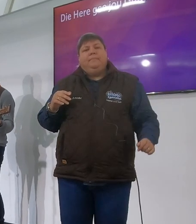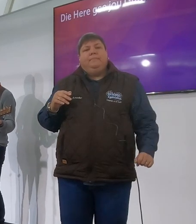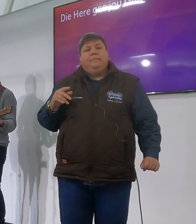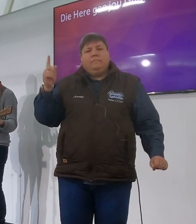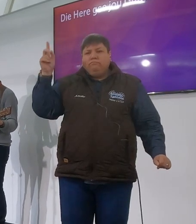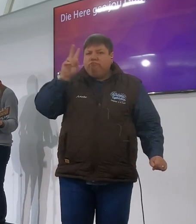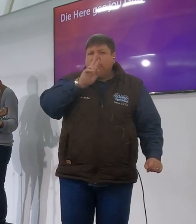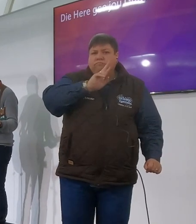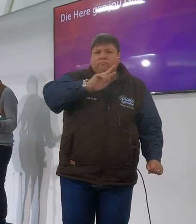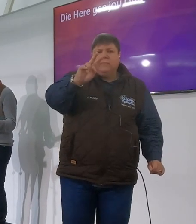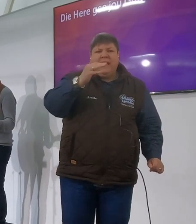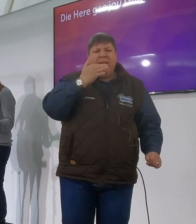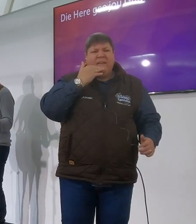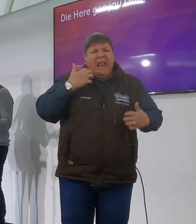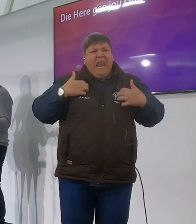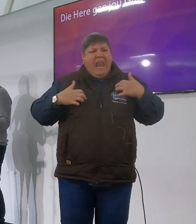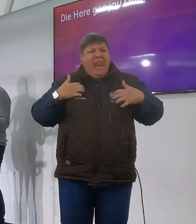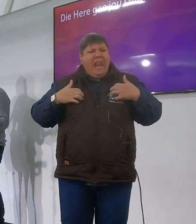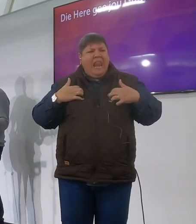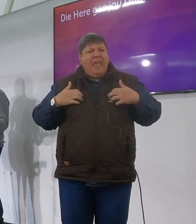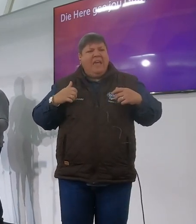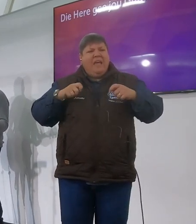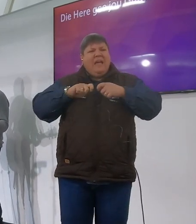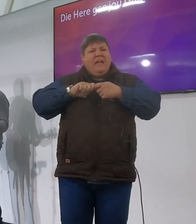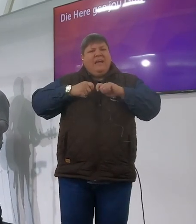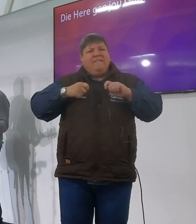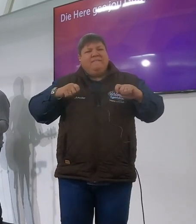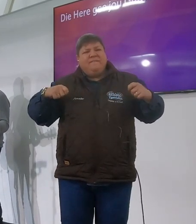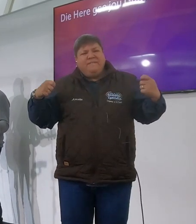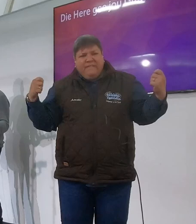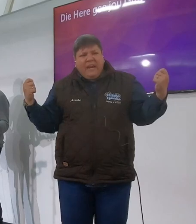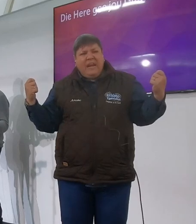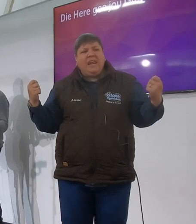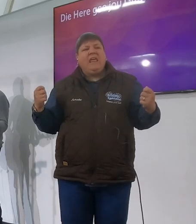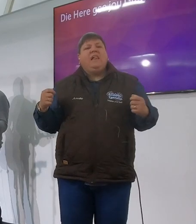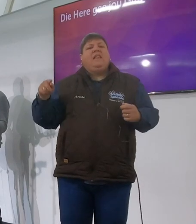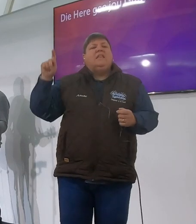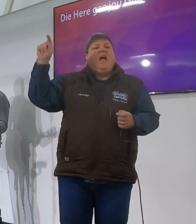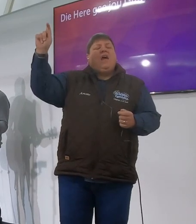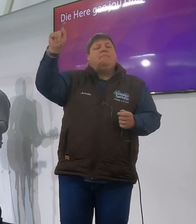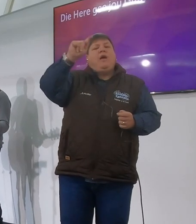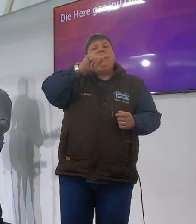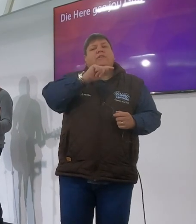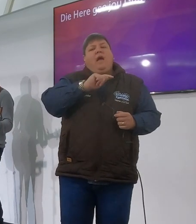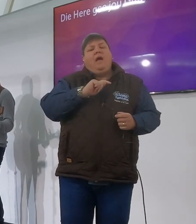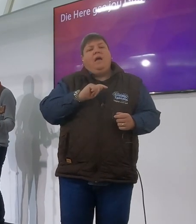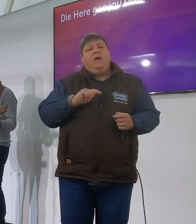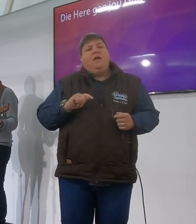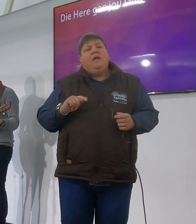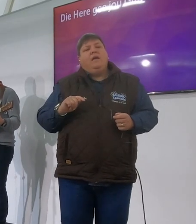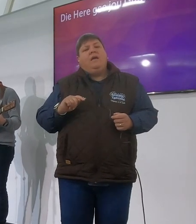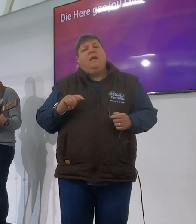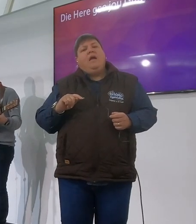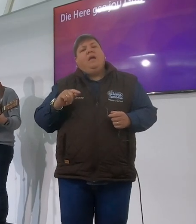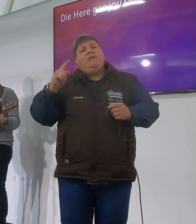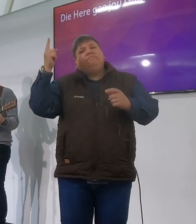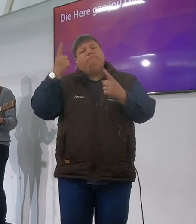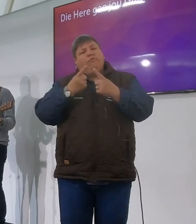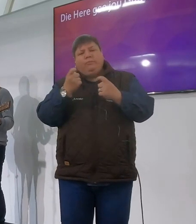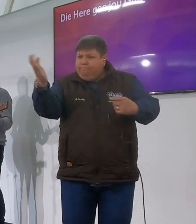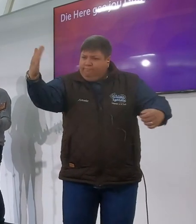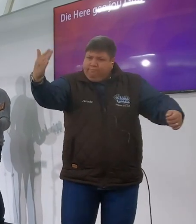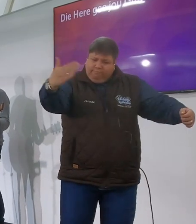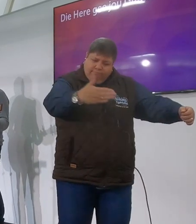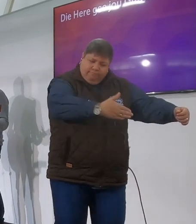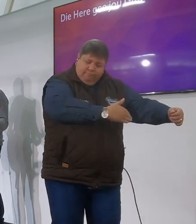jy sien elkeen van ons wat sy leven so beteken verneel word dier die storm sta buiten en eindelijk roep jy ons in